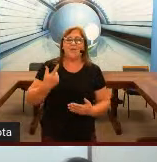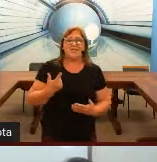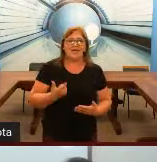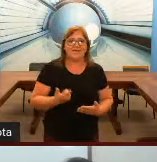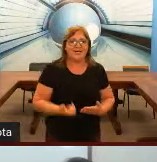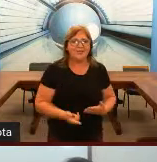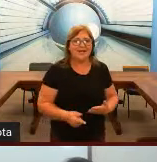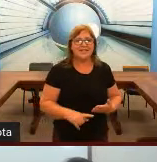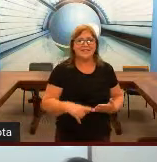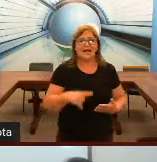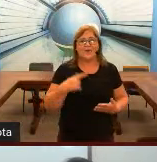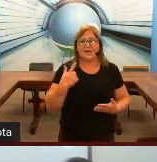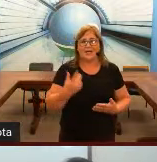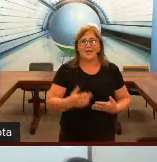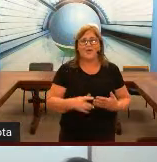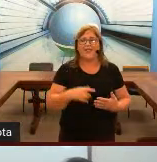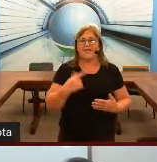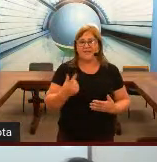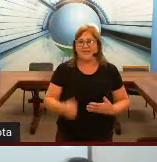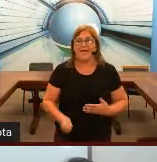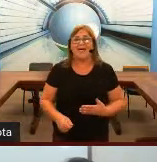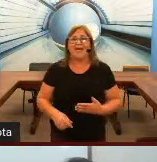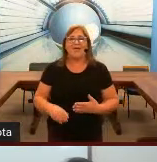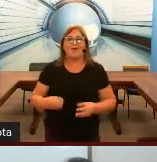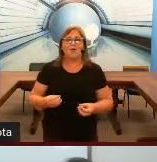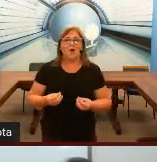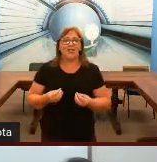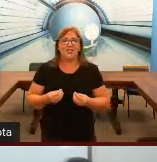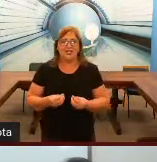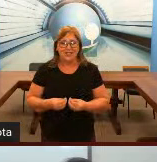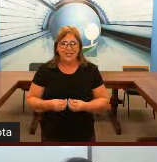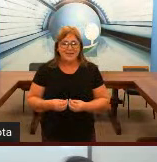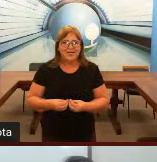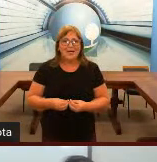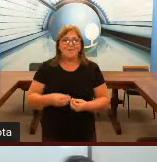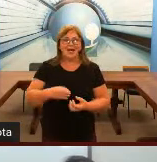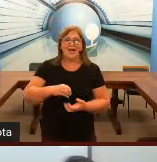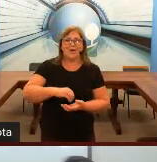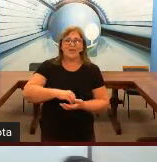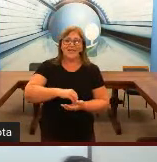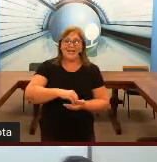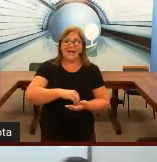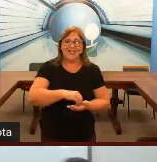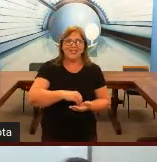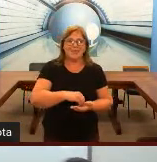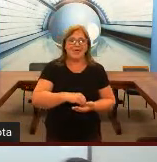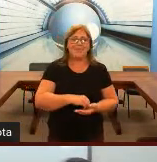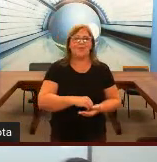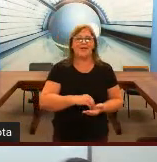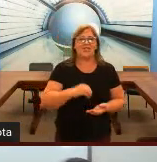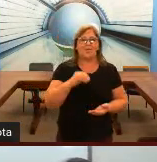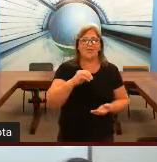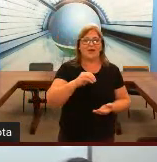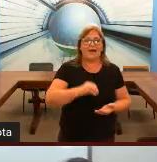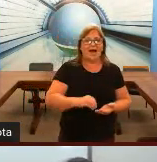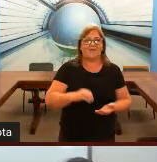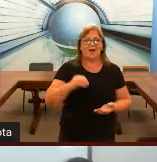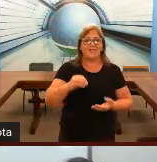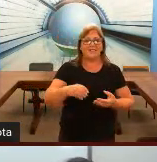observando cada sinal que Poliana fizer e vou corrigir para ela poder interagir também porque de repente a forma de